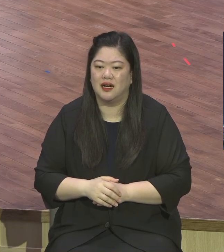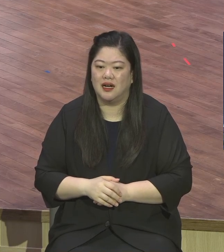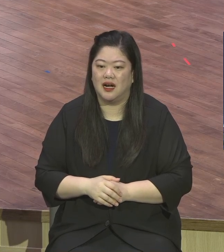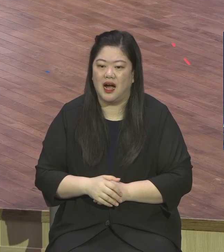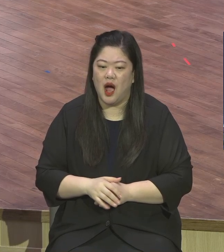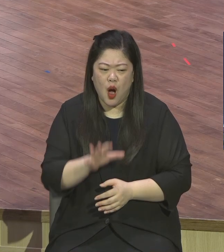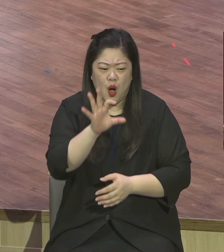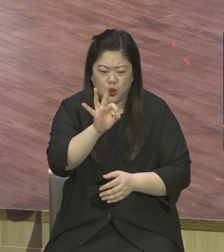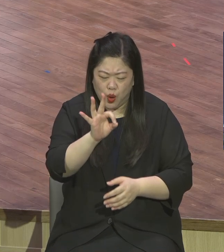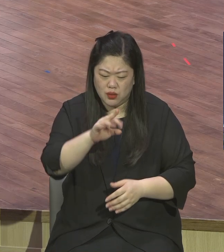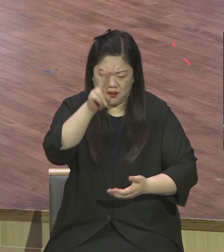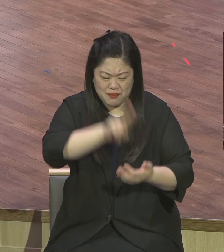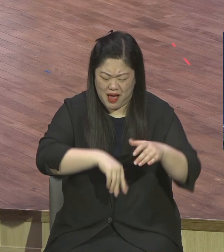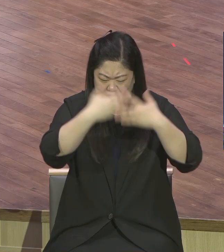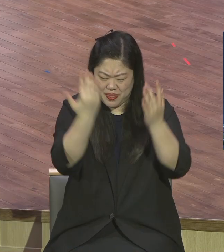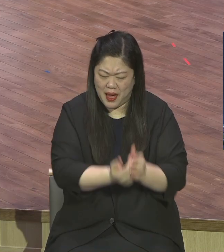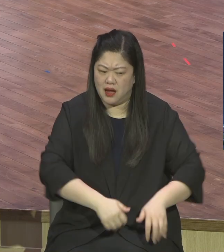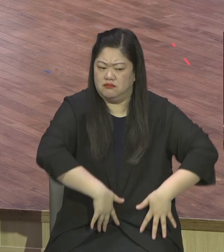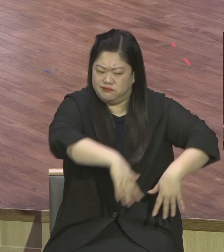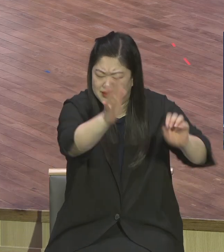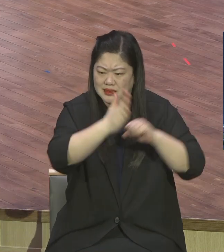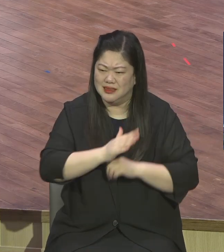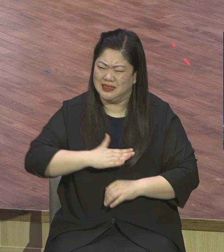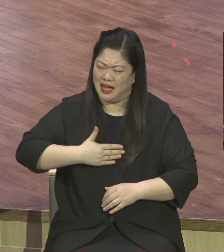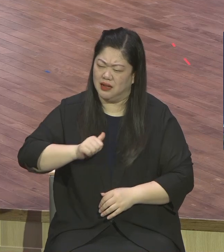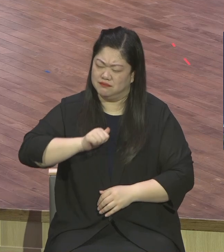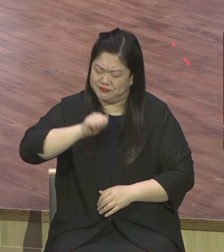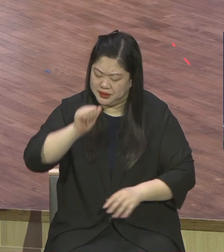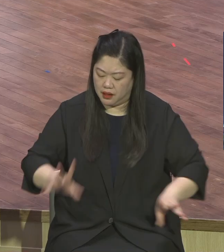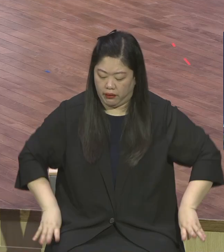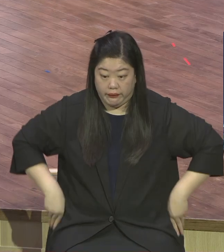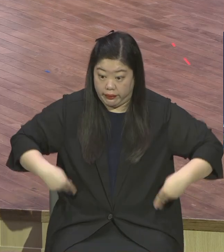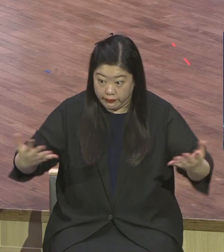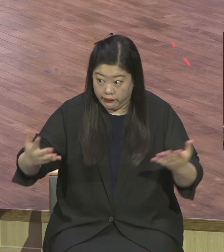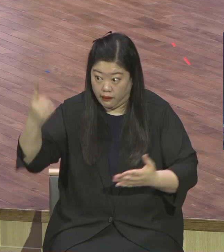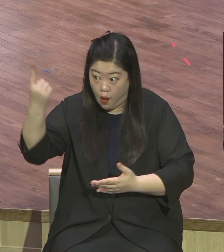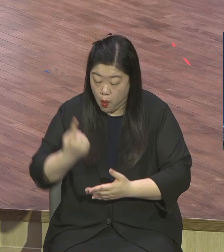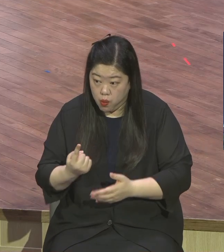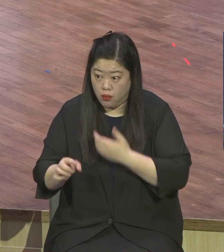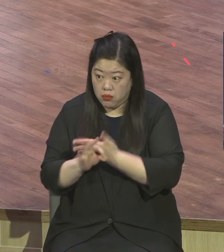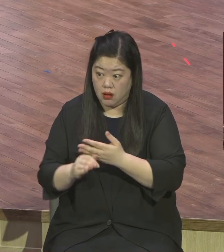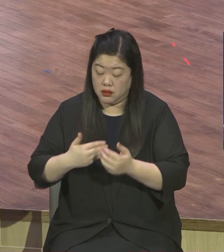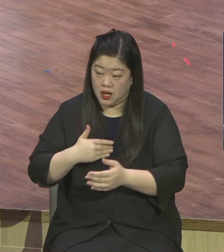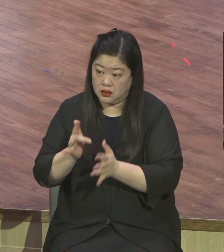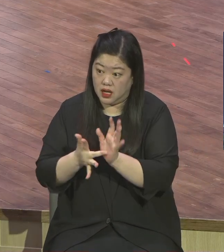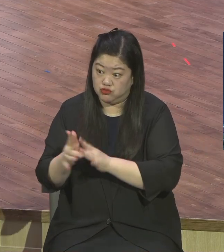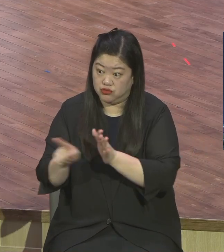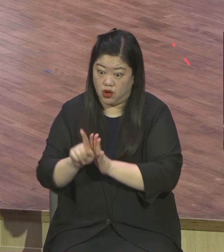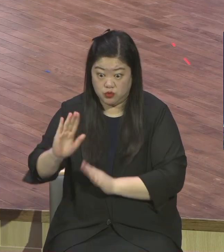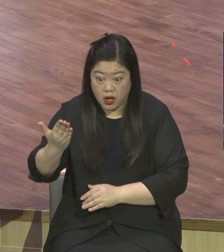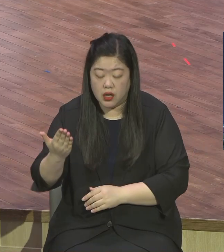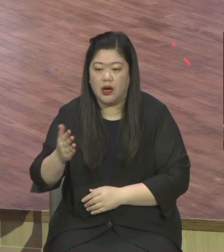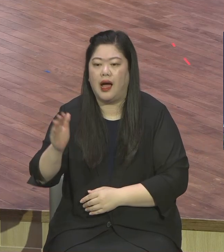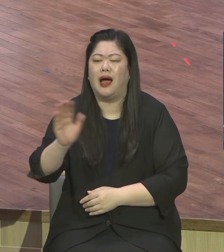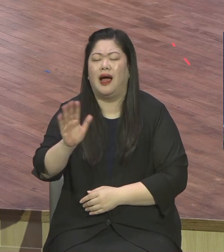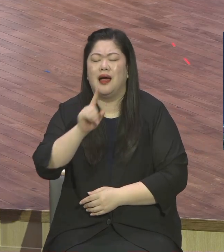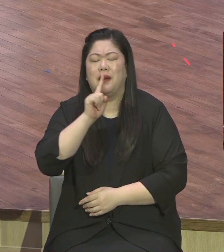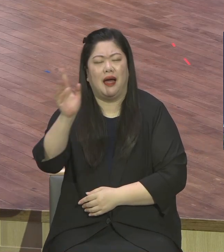다 사기꾼들 영적 사기꾼들입니다 하나는 기도 안 듣습니다 그런 기도 잘 들으세요 우선순위